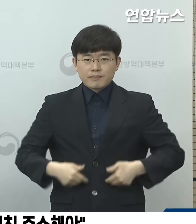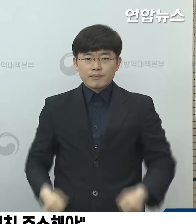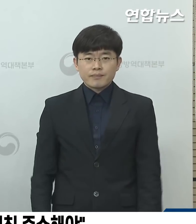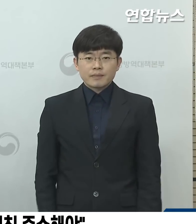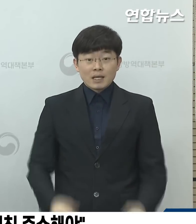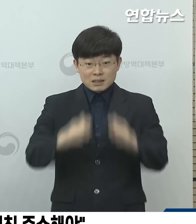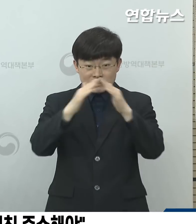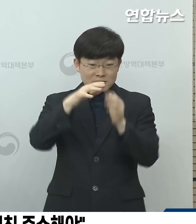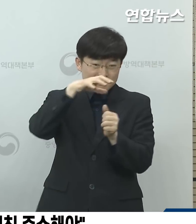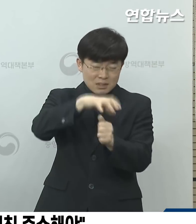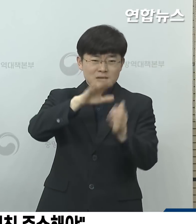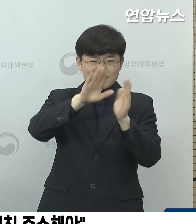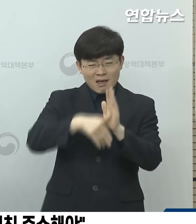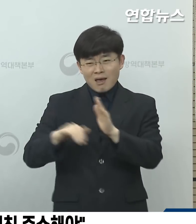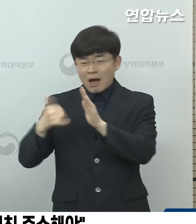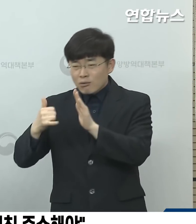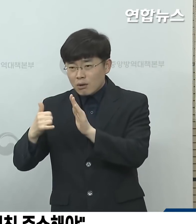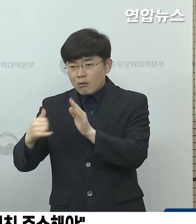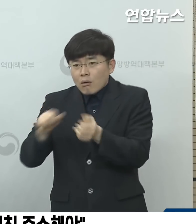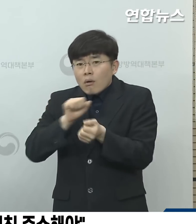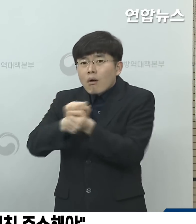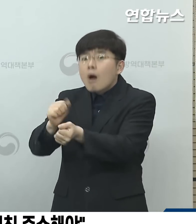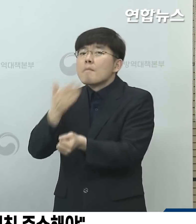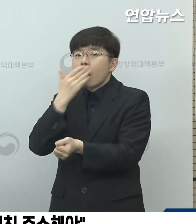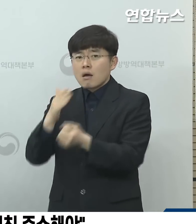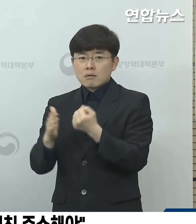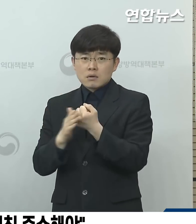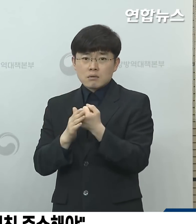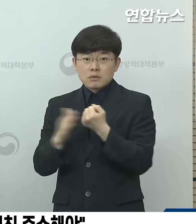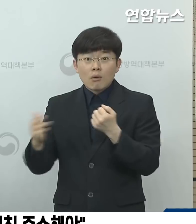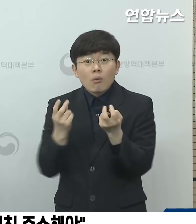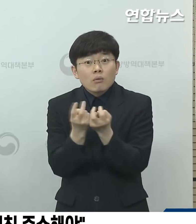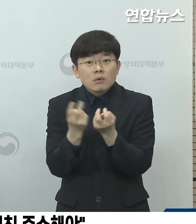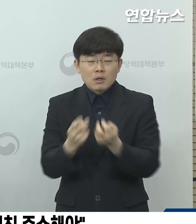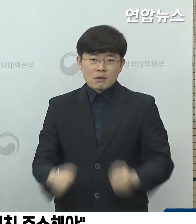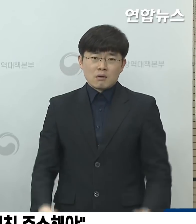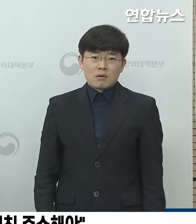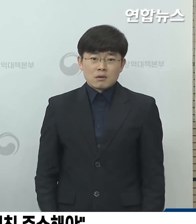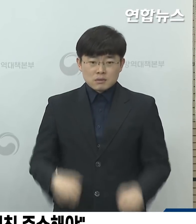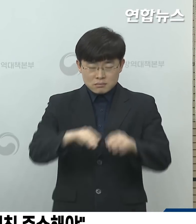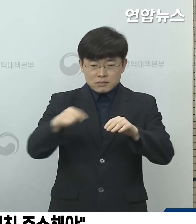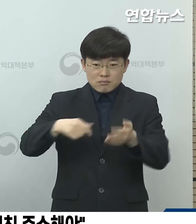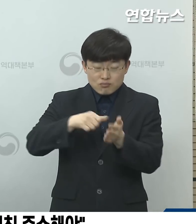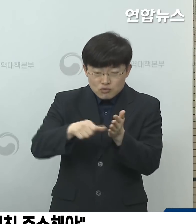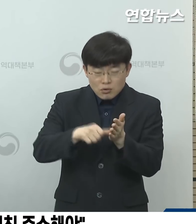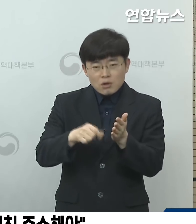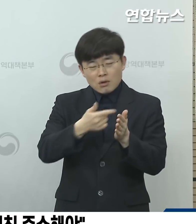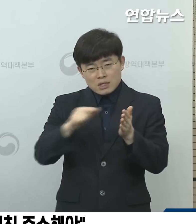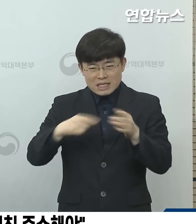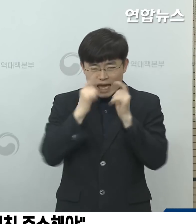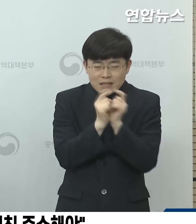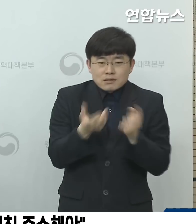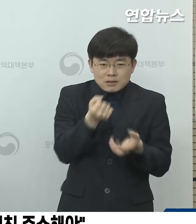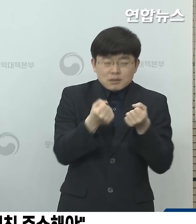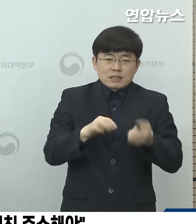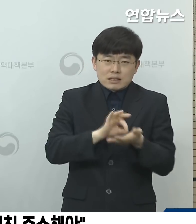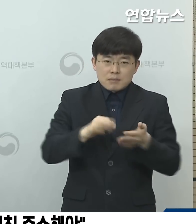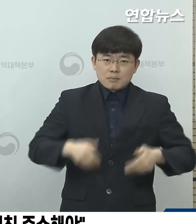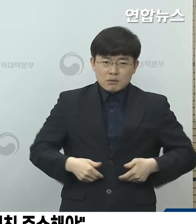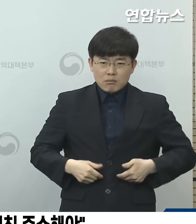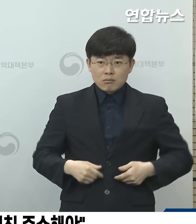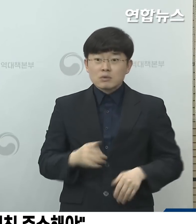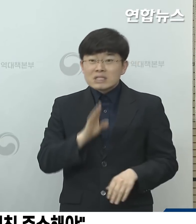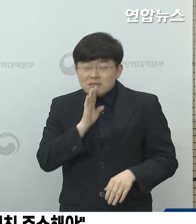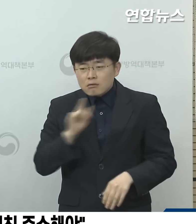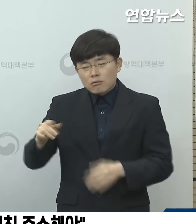1차적으로 가족 간의 전파가 일어날 수가 있습니다. 실제 가족 간 전파 사례가 일부 보고가 되고 있는 상황이어서